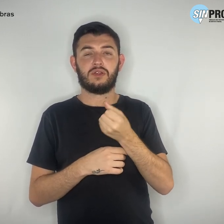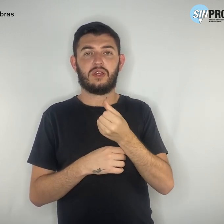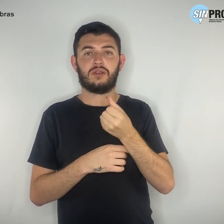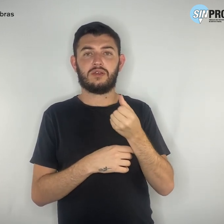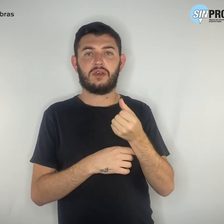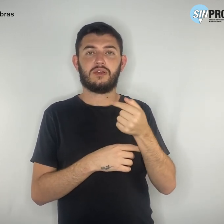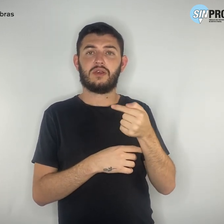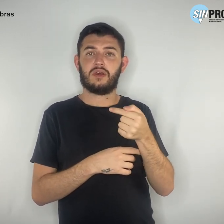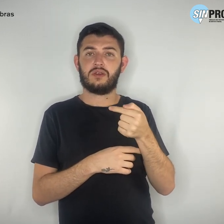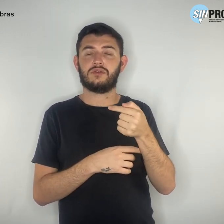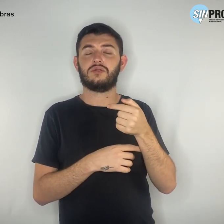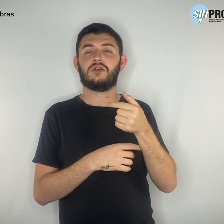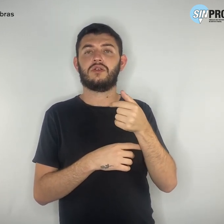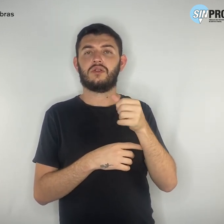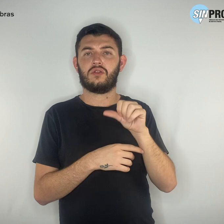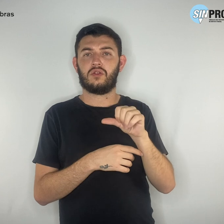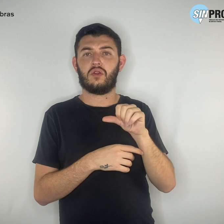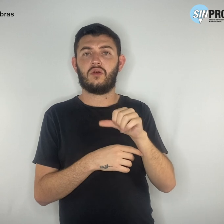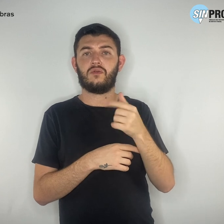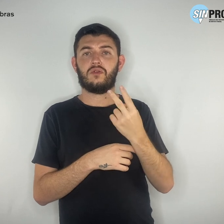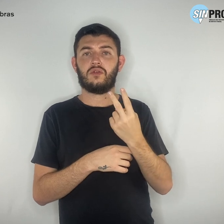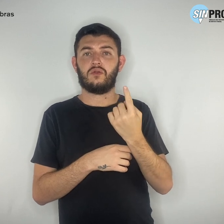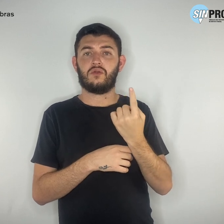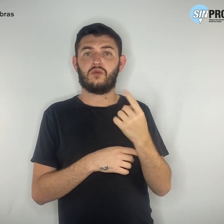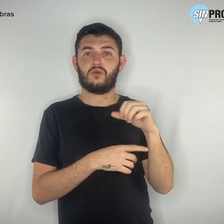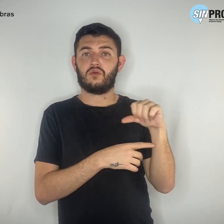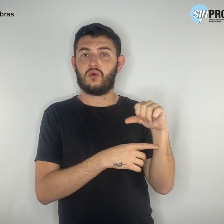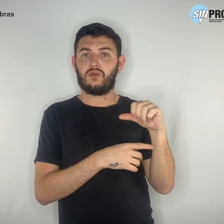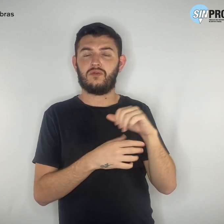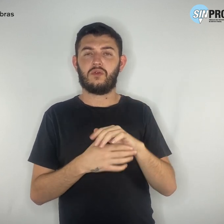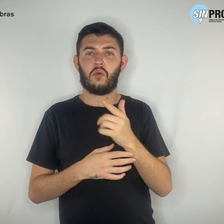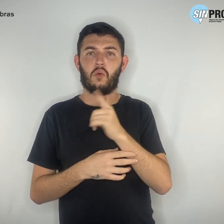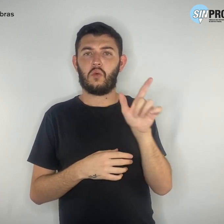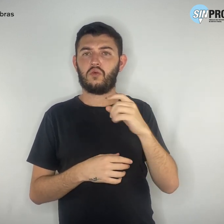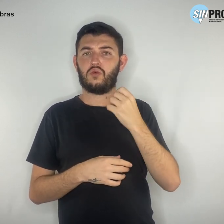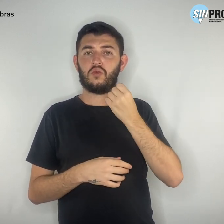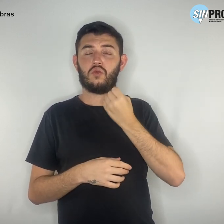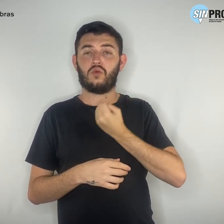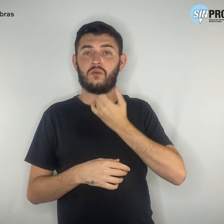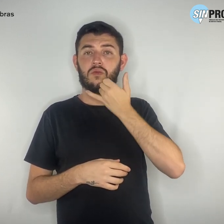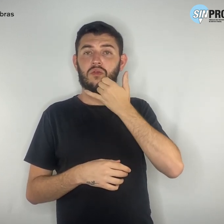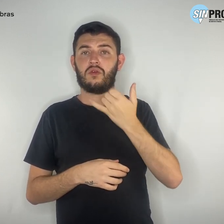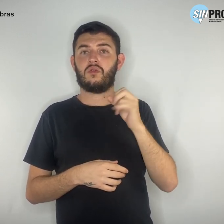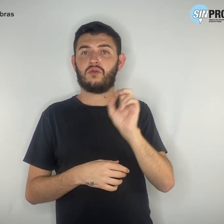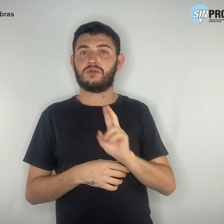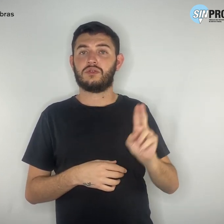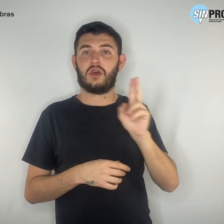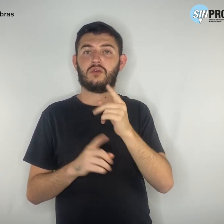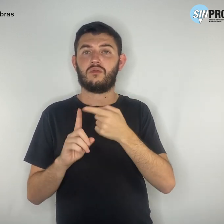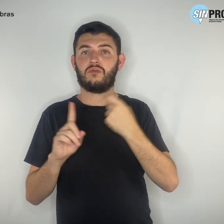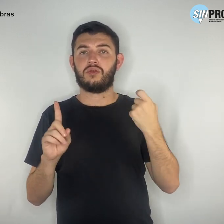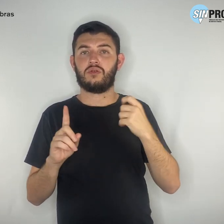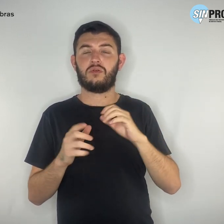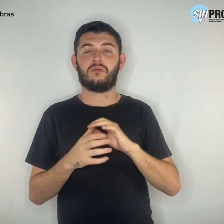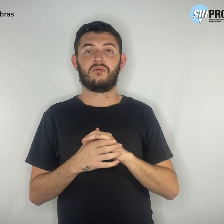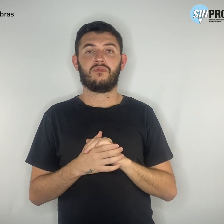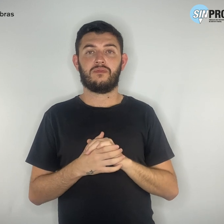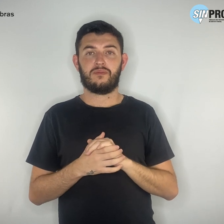-9219. Outros números também são usados nesse golpe. E se a pessoa